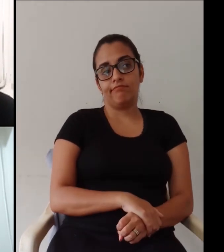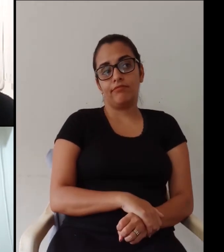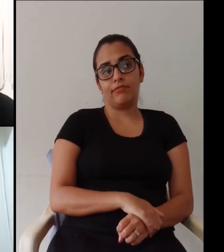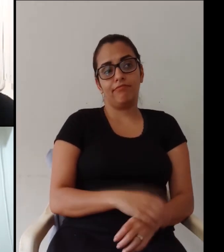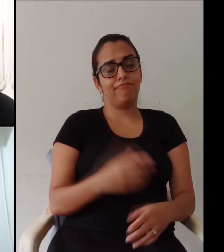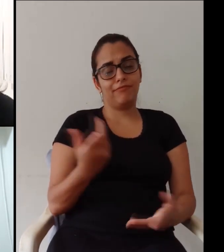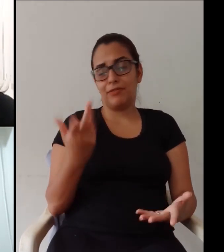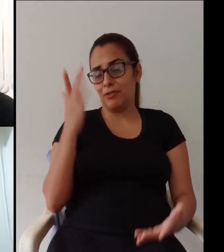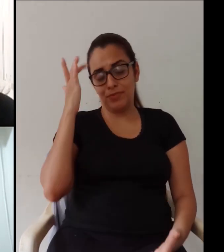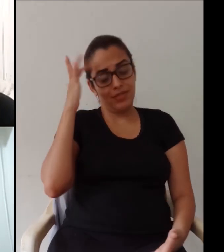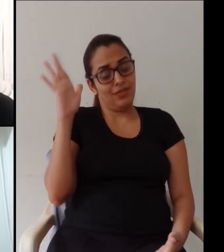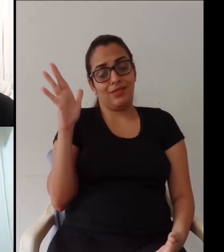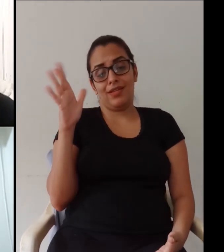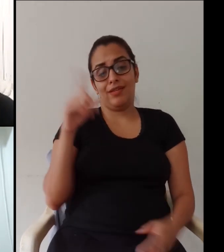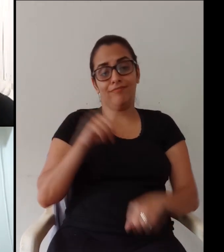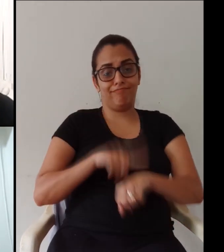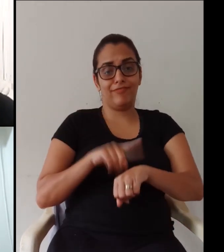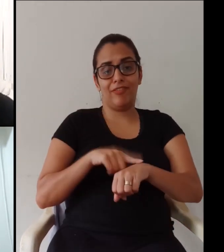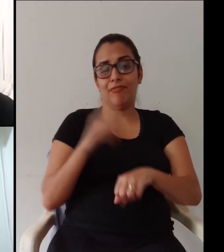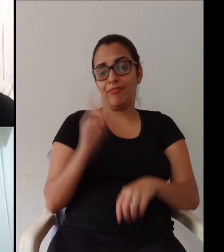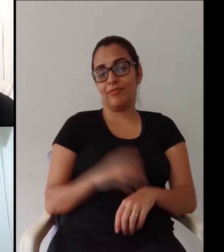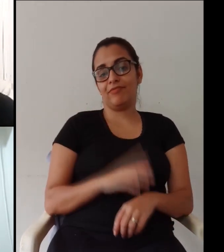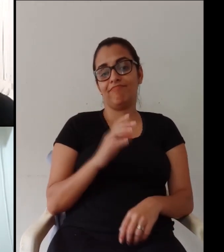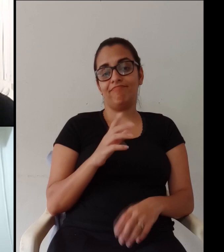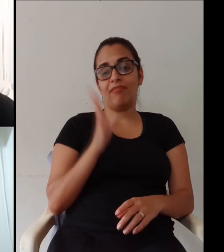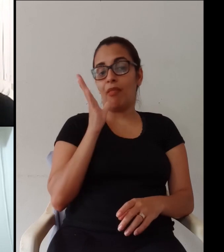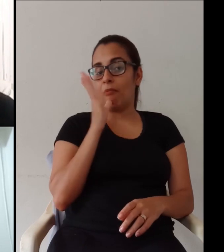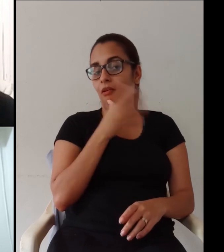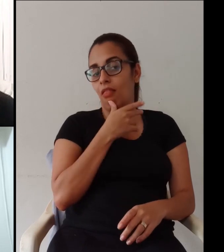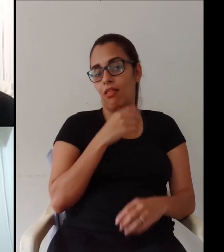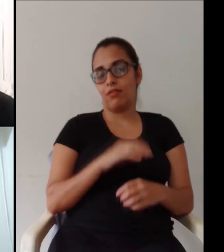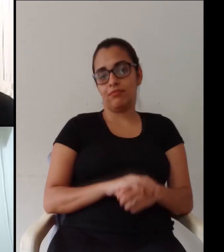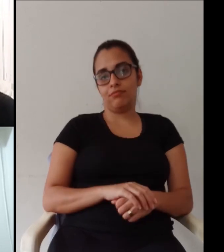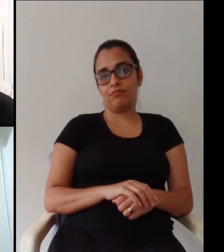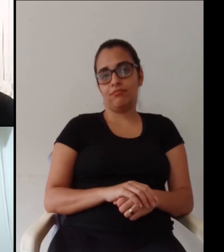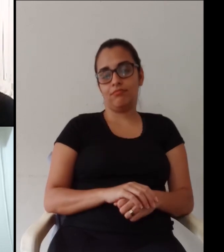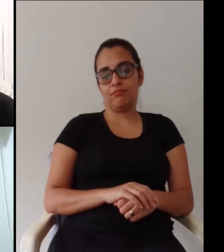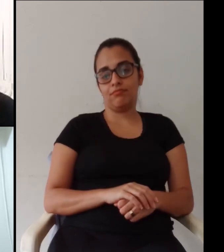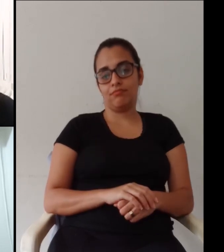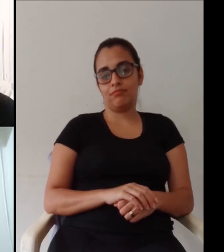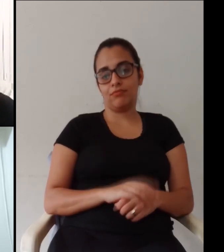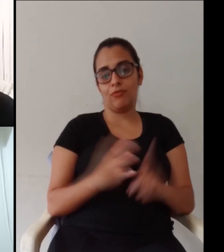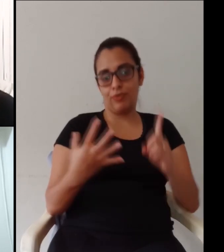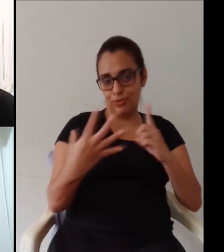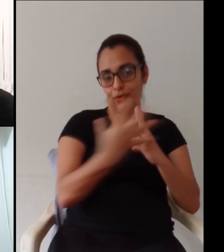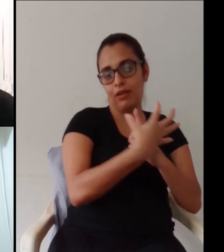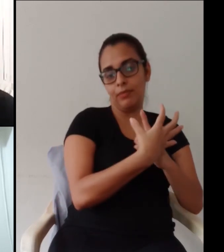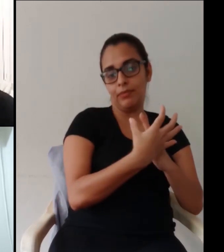quantos tempo eu já falei isso várias vezes né não sei quanto tempo vai durar